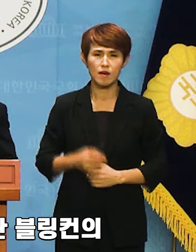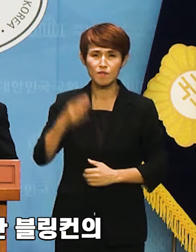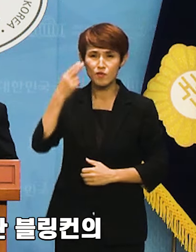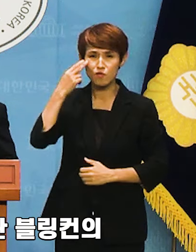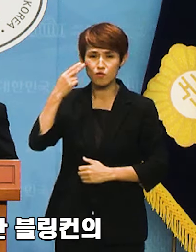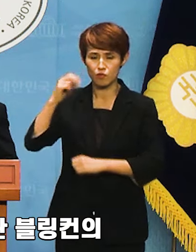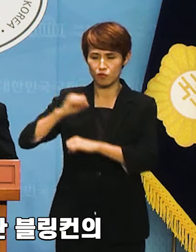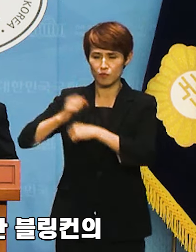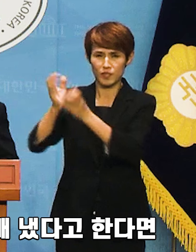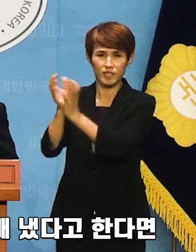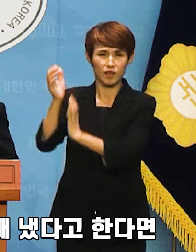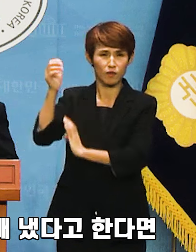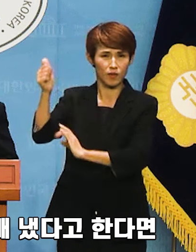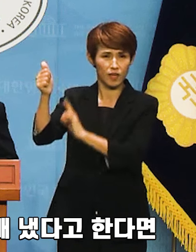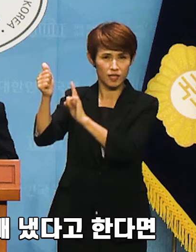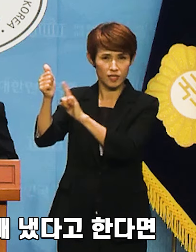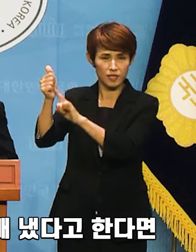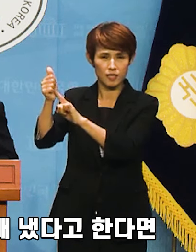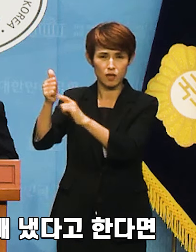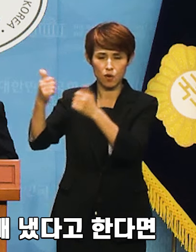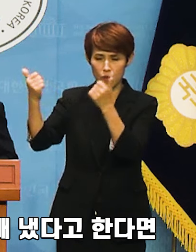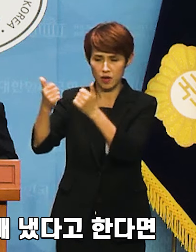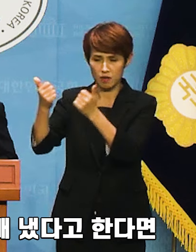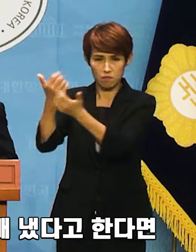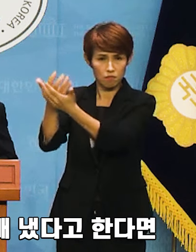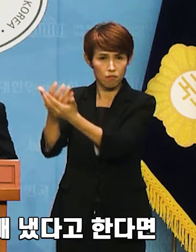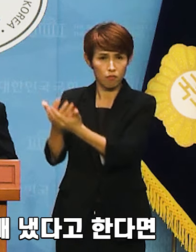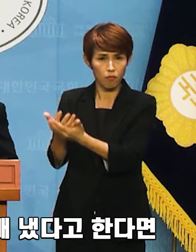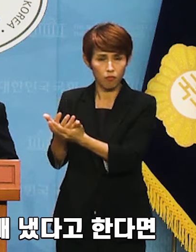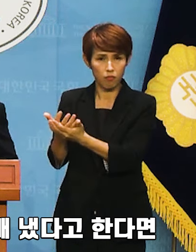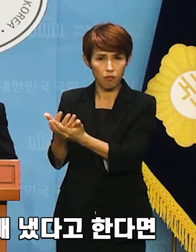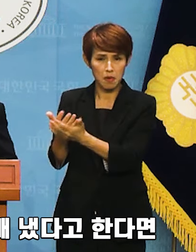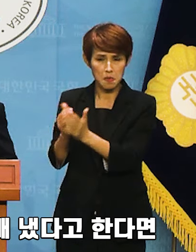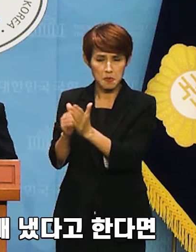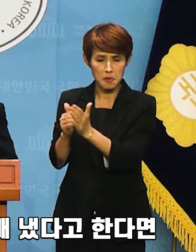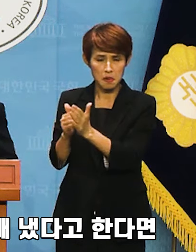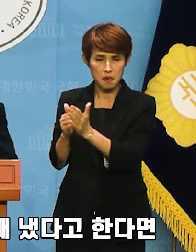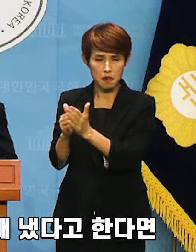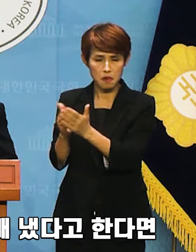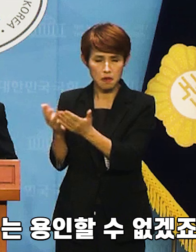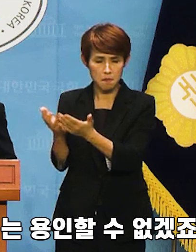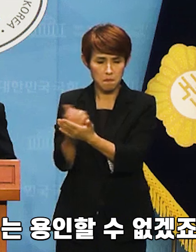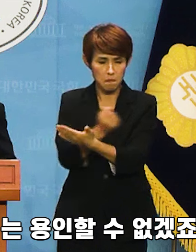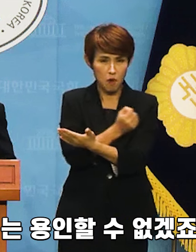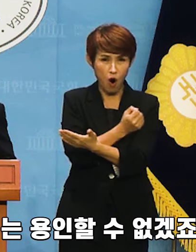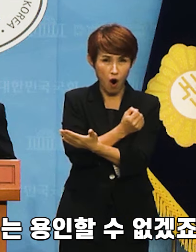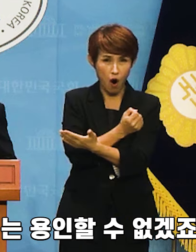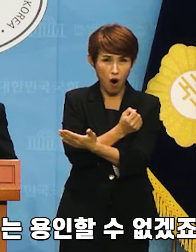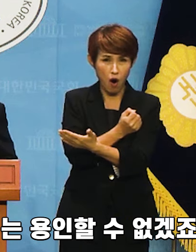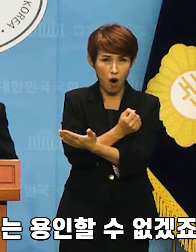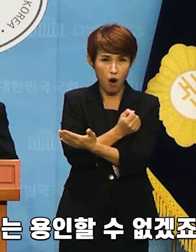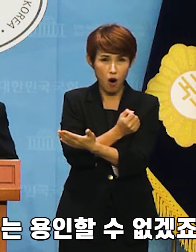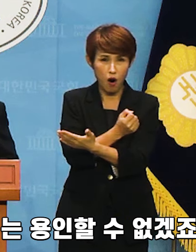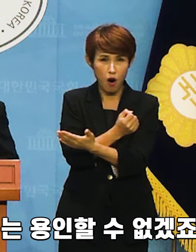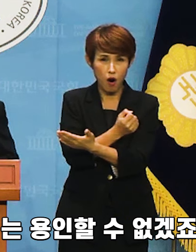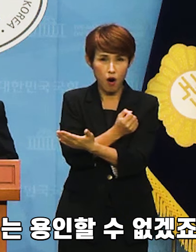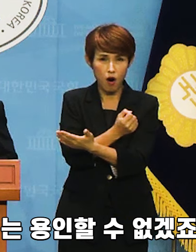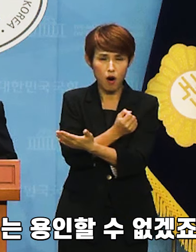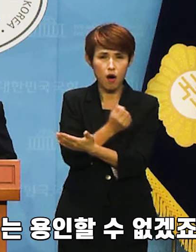국무장관 블링컨의 내부 회의 자료를 비밀에 빼냈다고 한다면 그것이 사실이라면